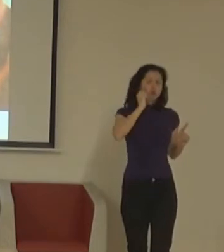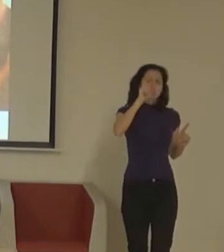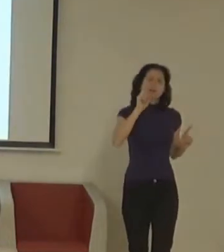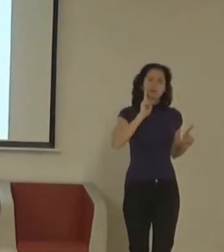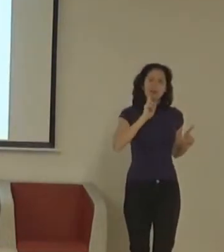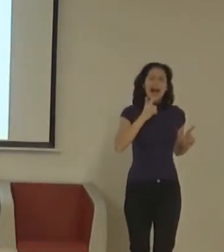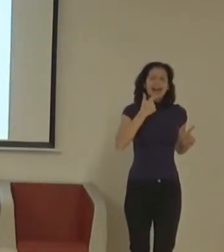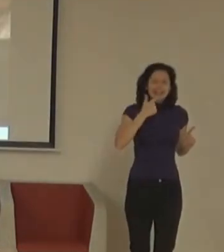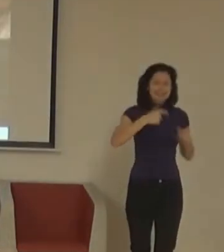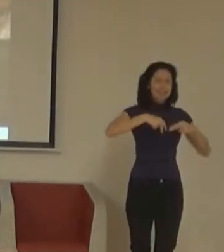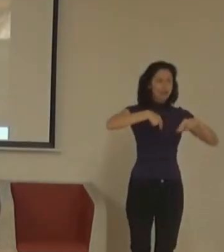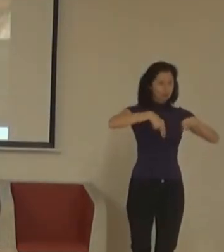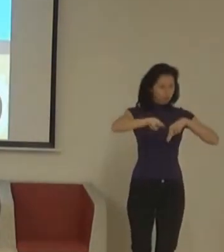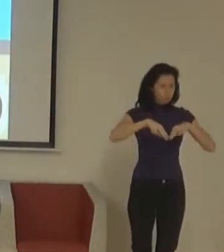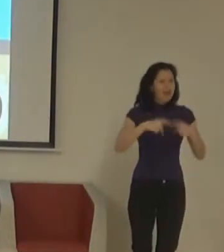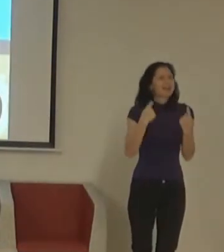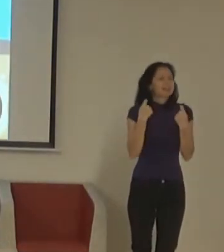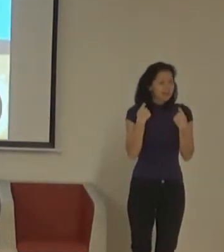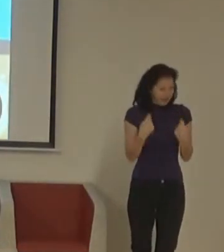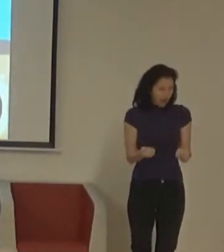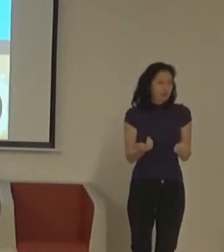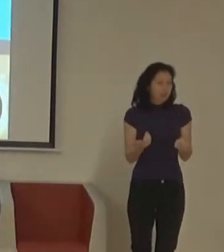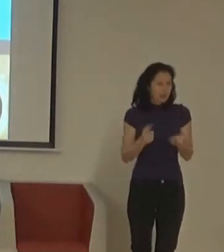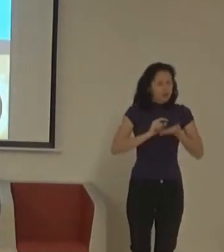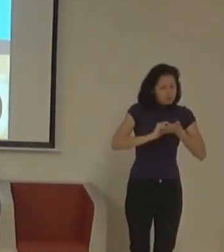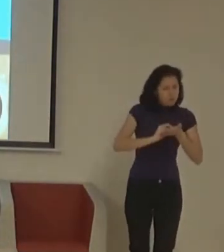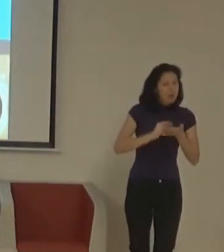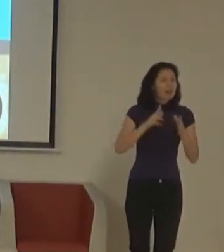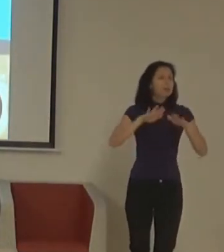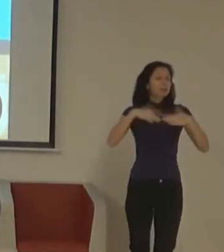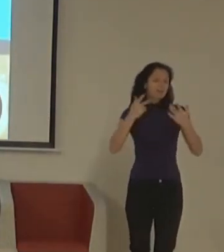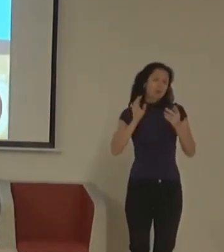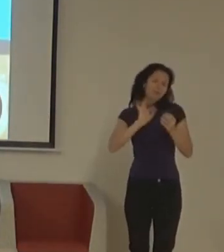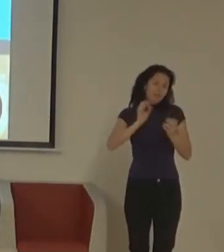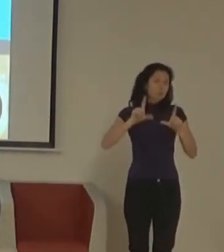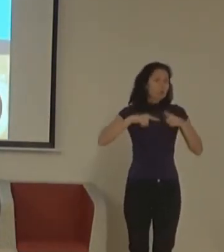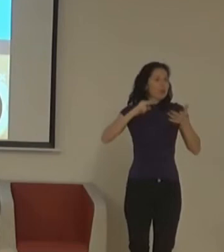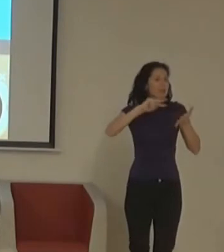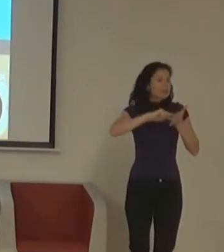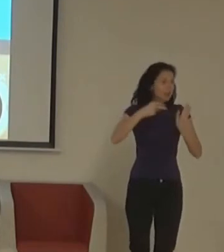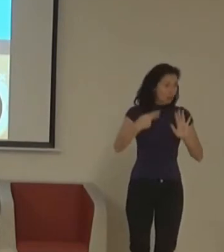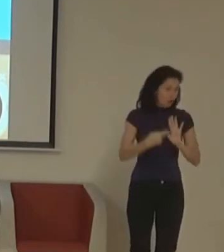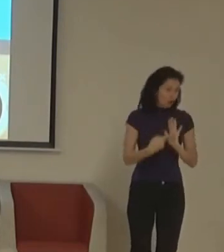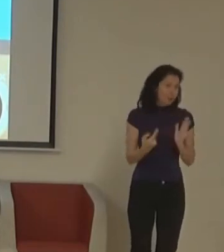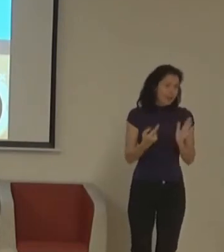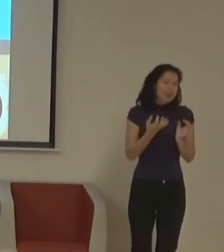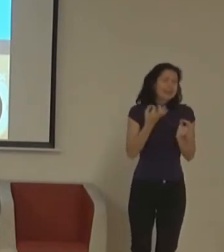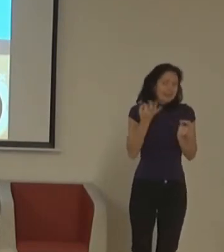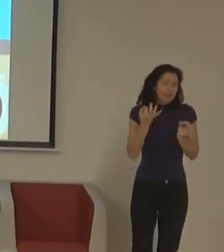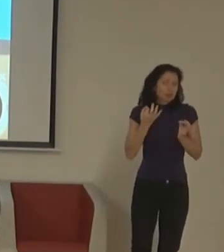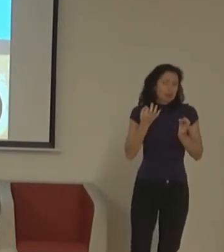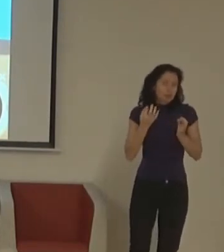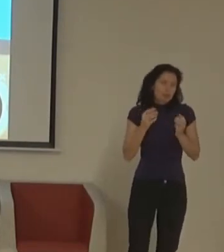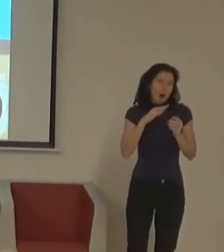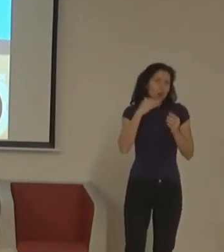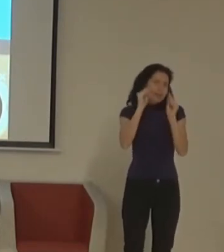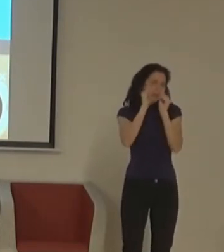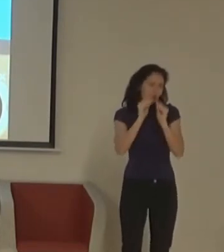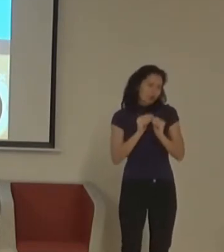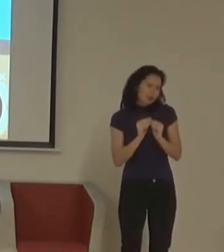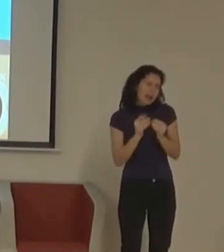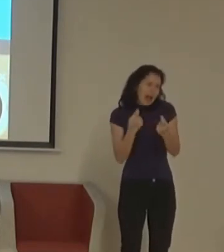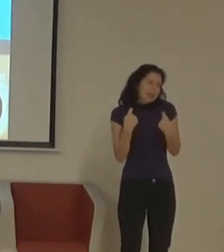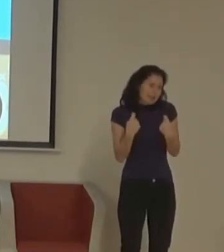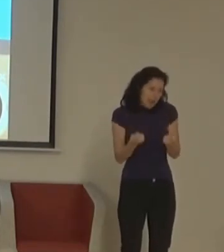úrovni technologický, tam máte aplikaci a nějaké řešení služby. A i na úrovni informací, když ho